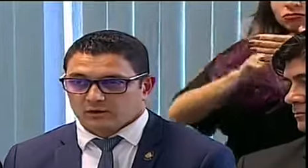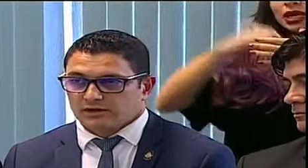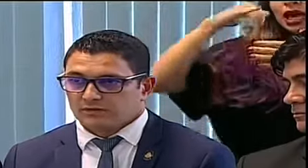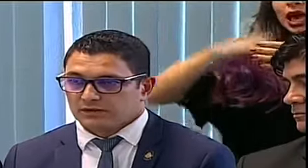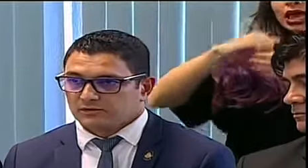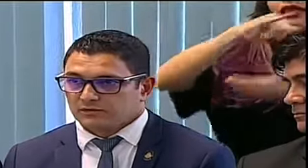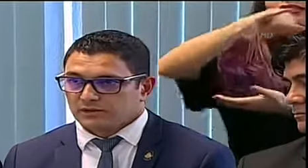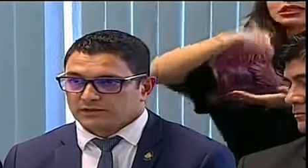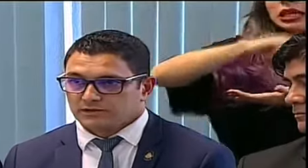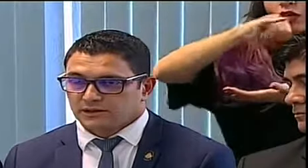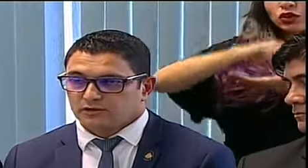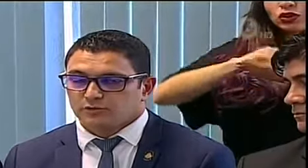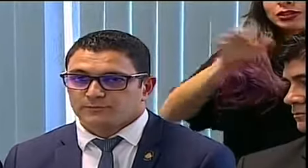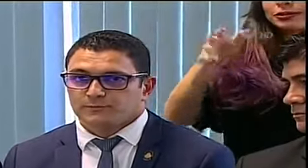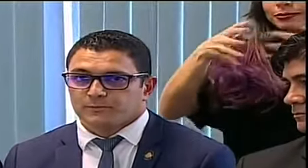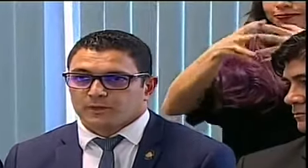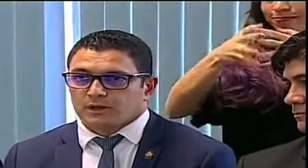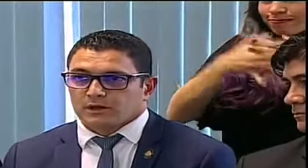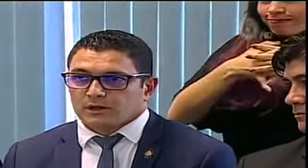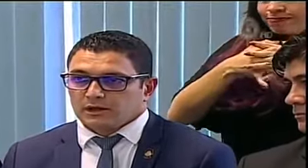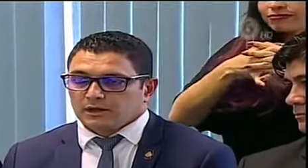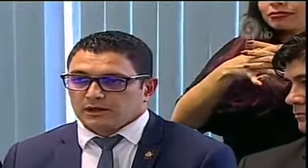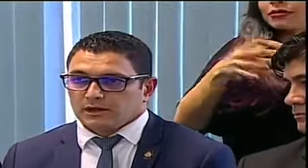en un aislamiento estricto.